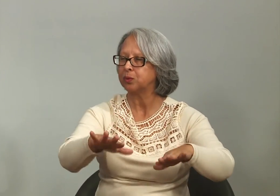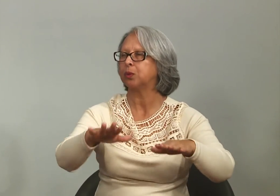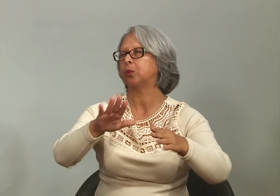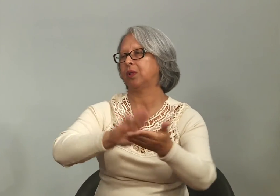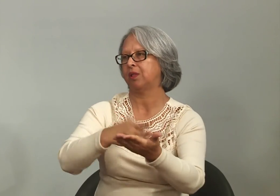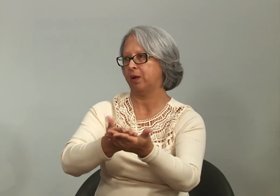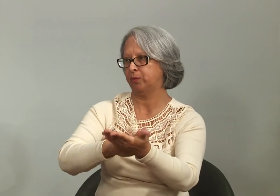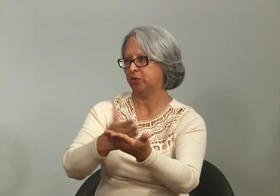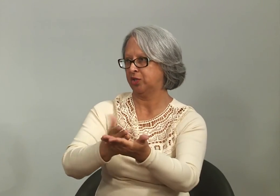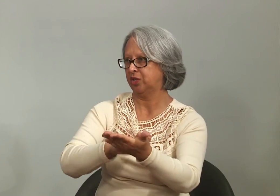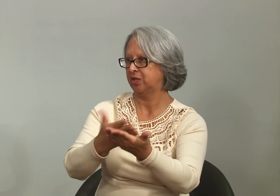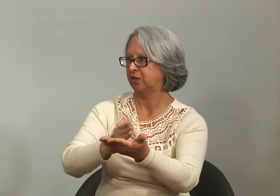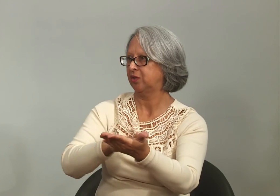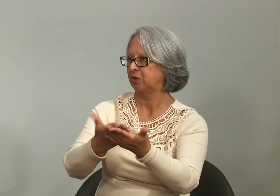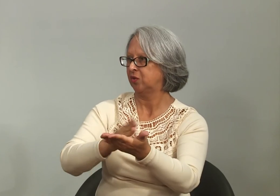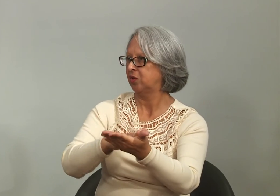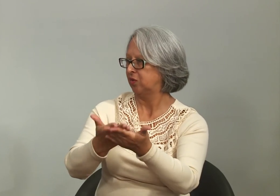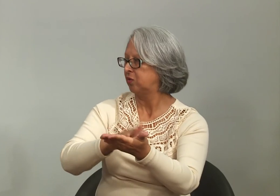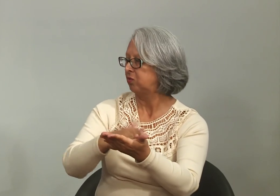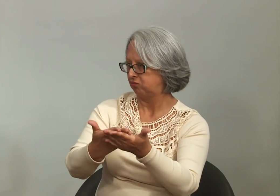regulares, né? que o intérprete atua.